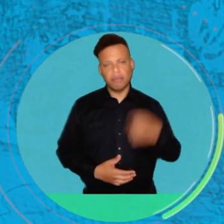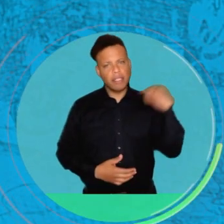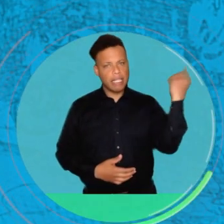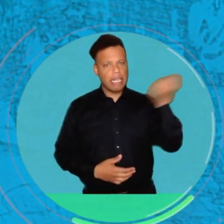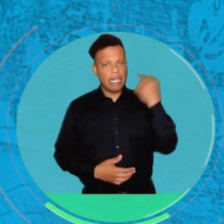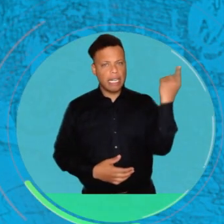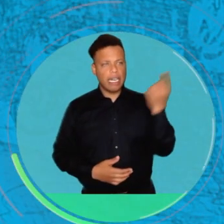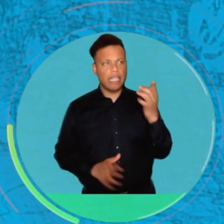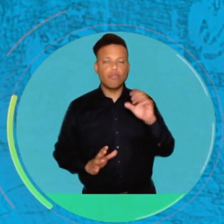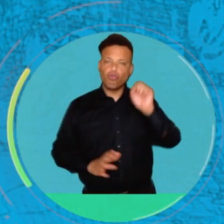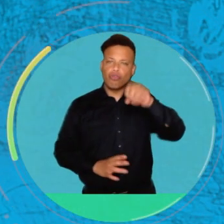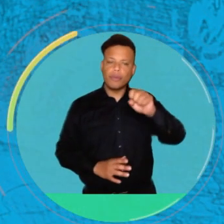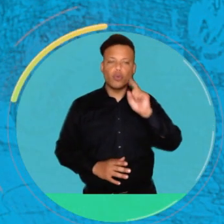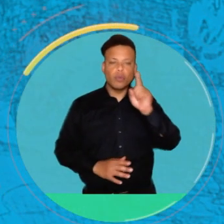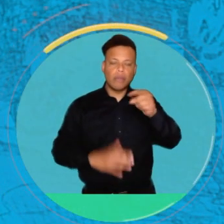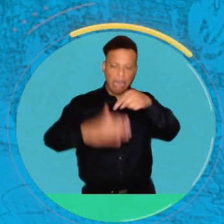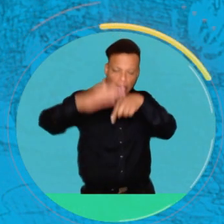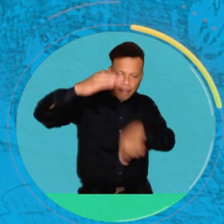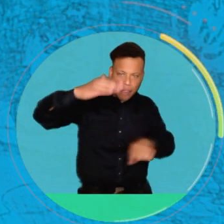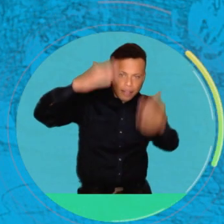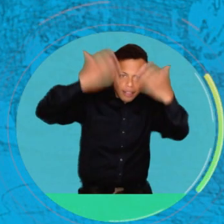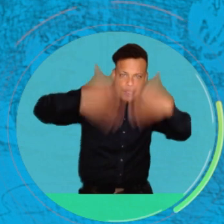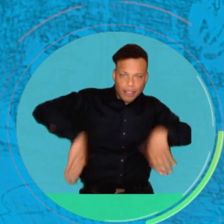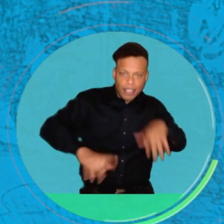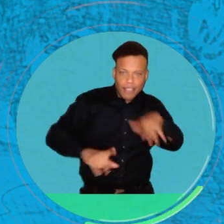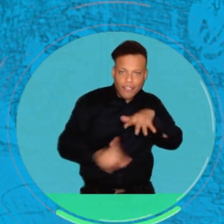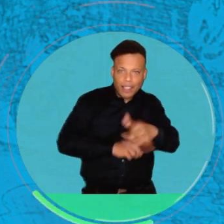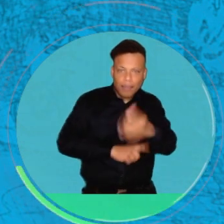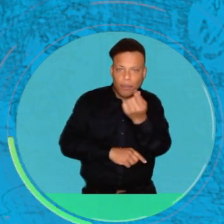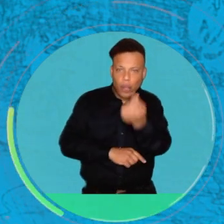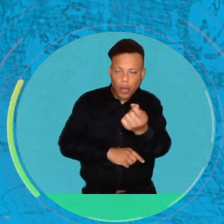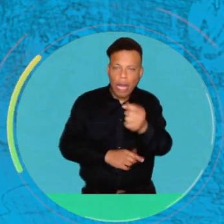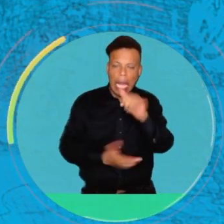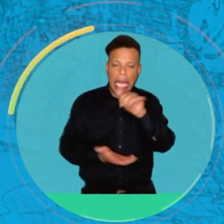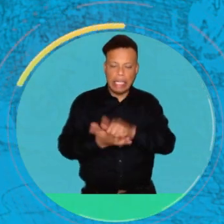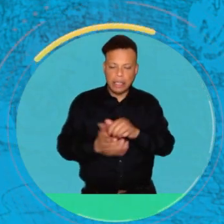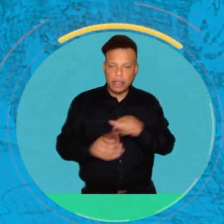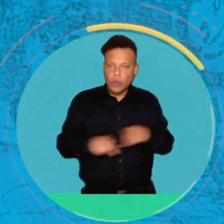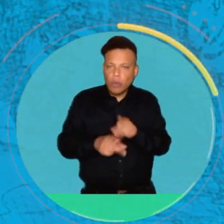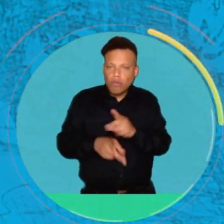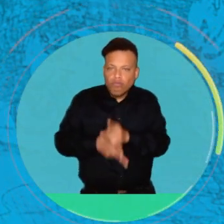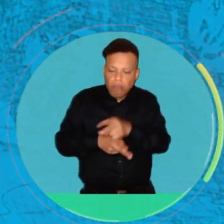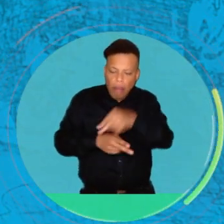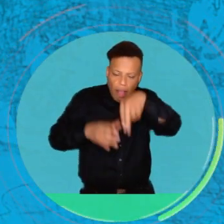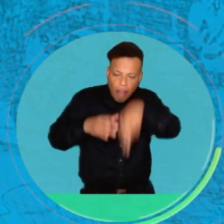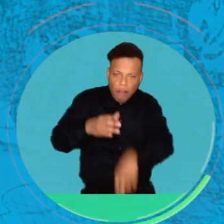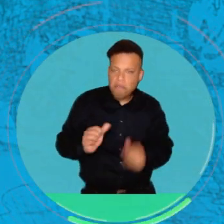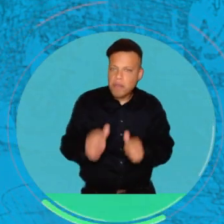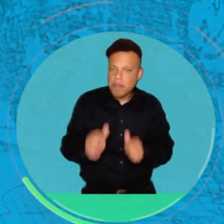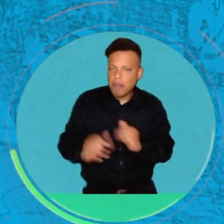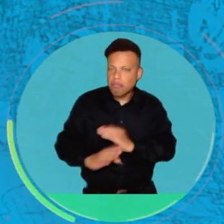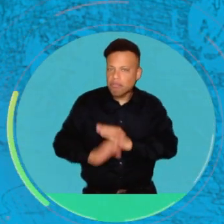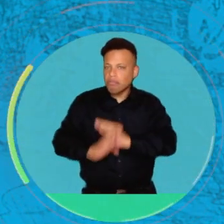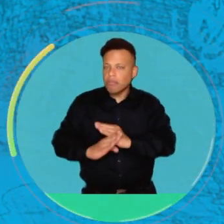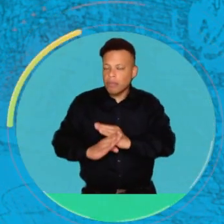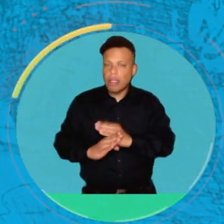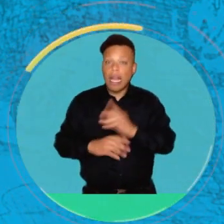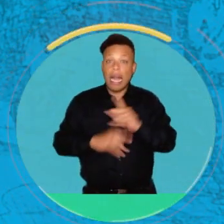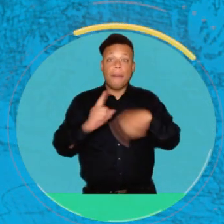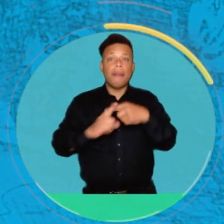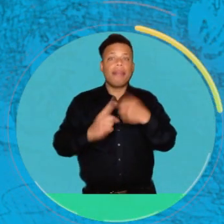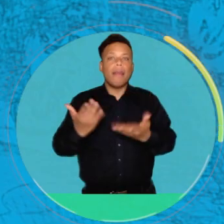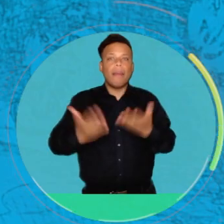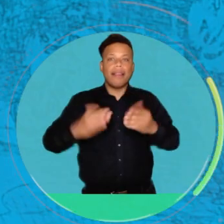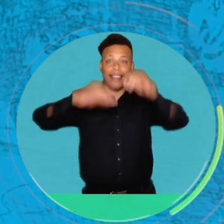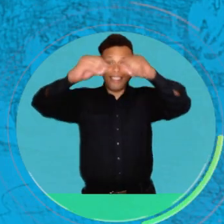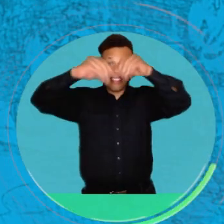En muchos casos está menos expuesta. Entonces, eso también ayuda a que se preserve de una mejor manera. También depende mucho de qué tan